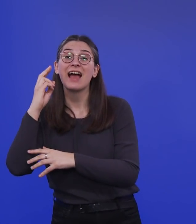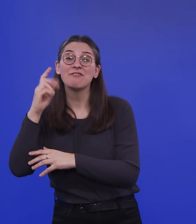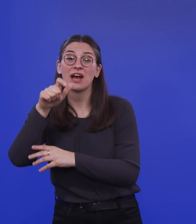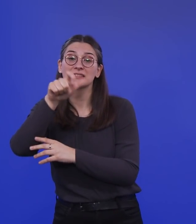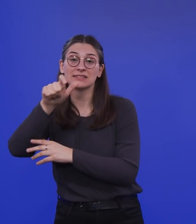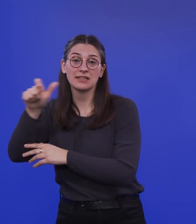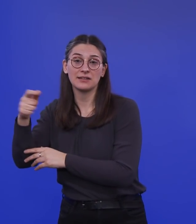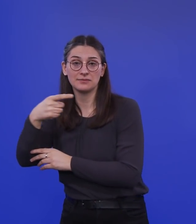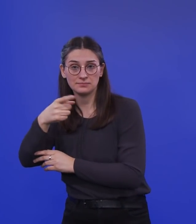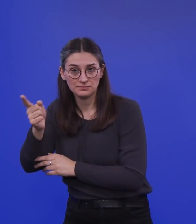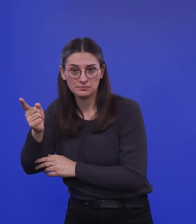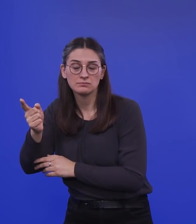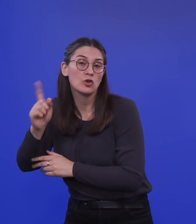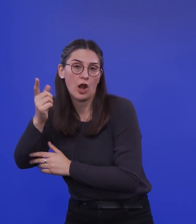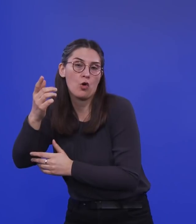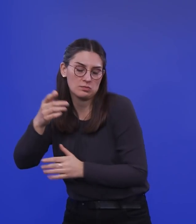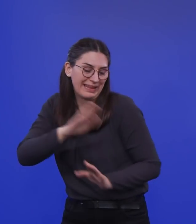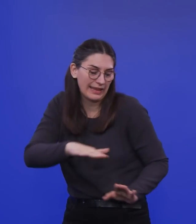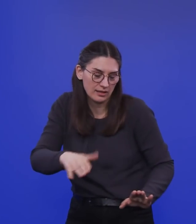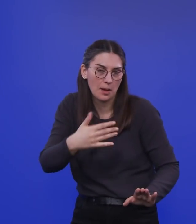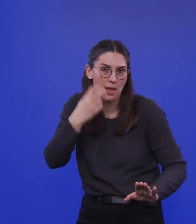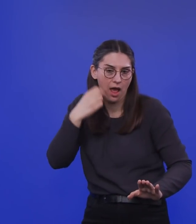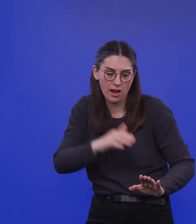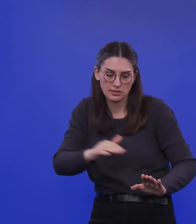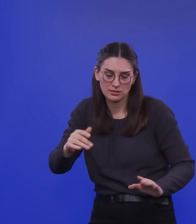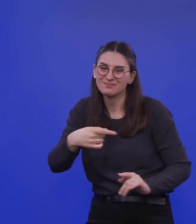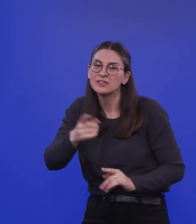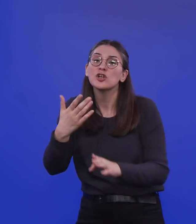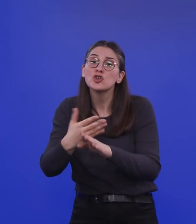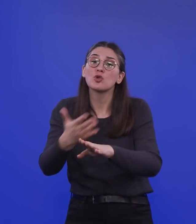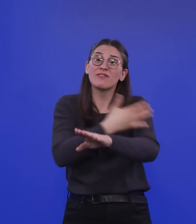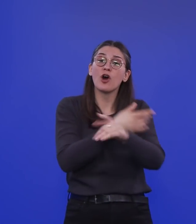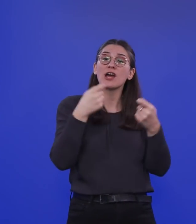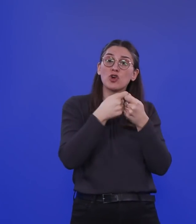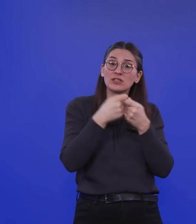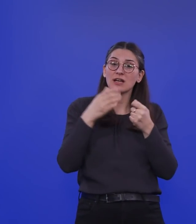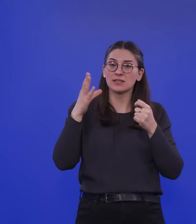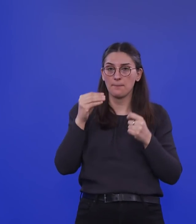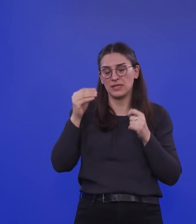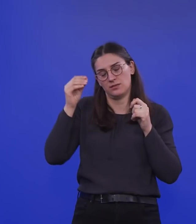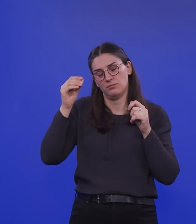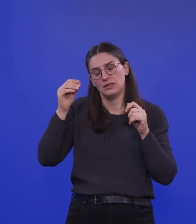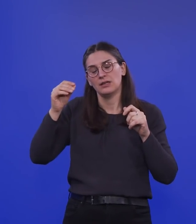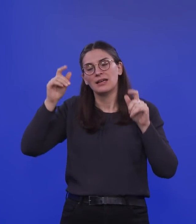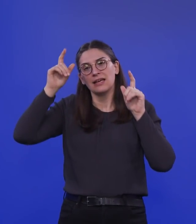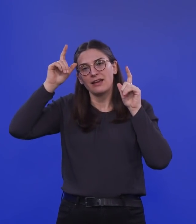und auch die älteren Kinder durch ihren vorherigen Kontakt mit dem präpandemischen Influenza-Virus